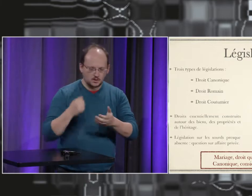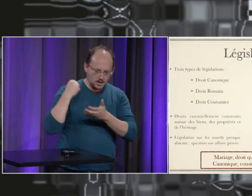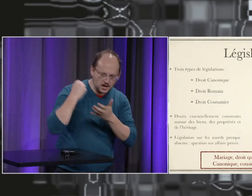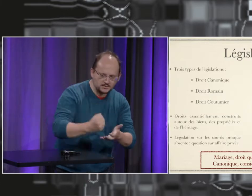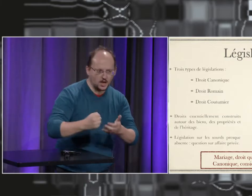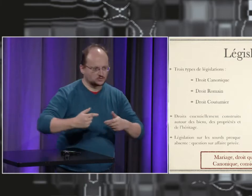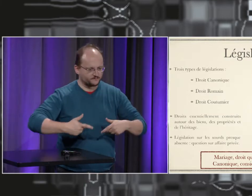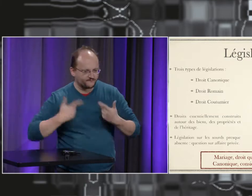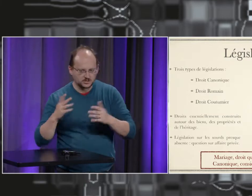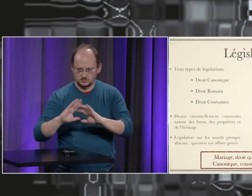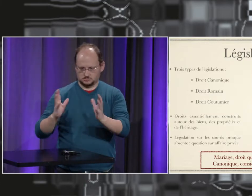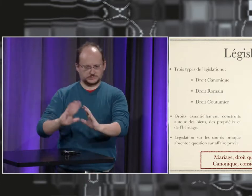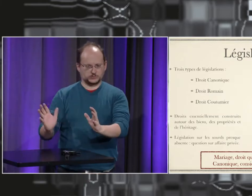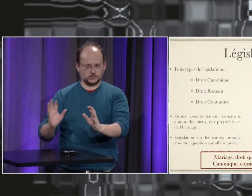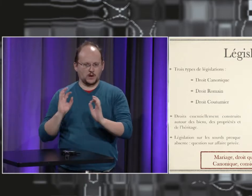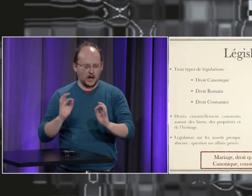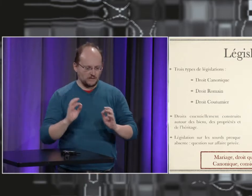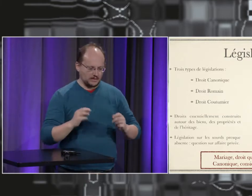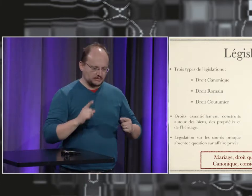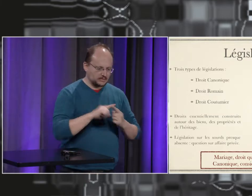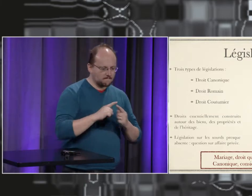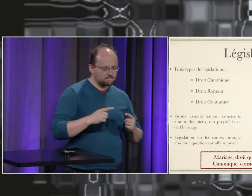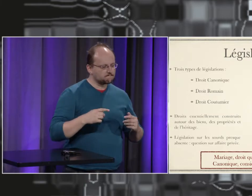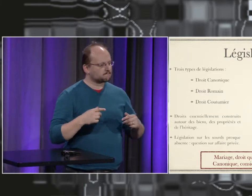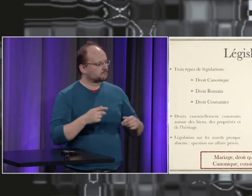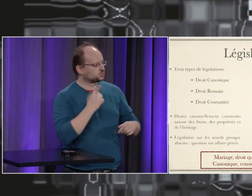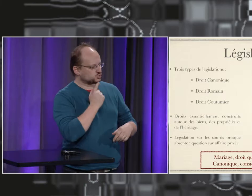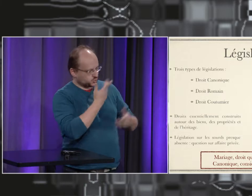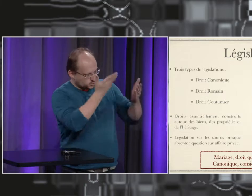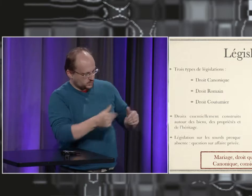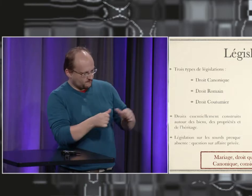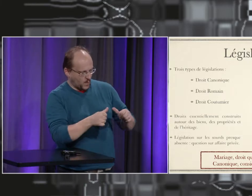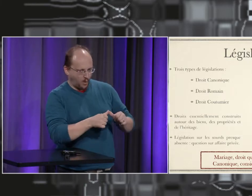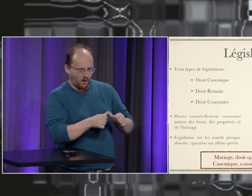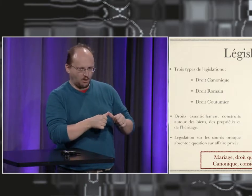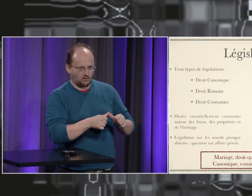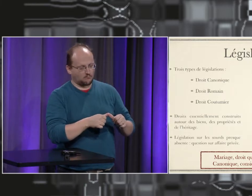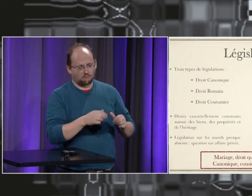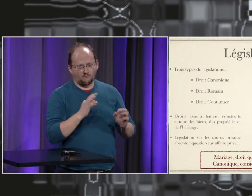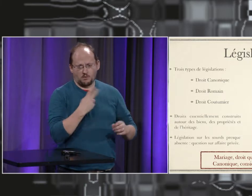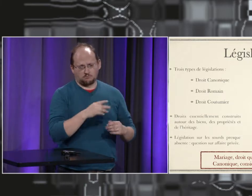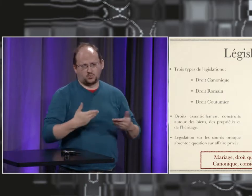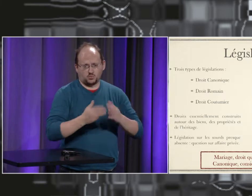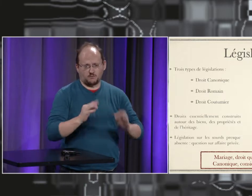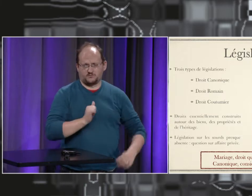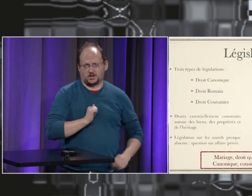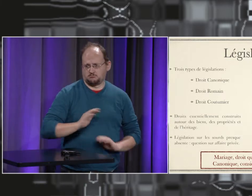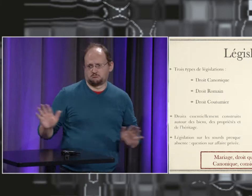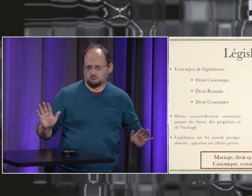le droit coutumier ou le droit romain était plutôt en lien avec le quotidien les échanges et en ce qui concerne les sources en fait